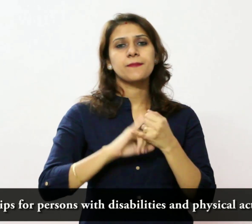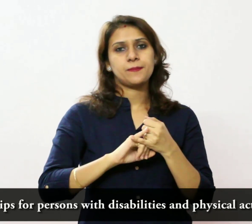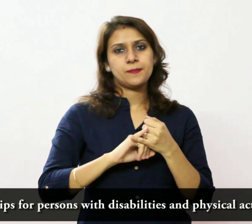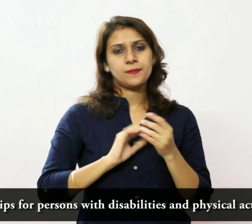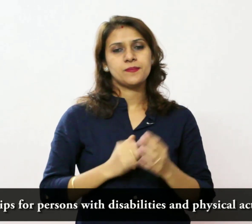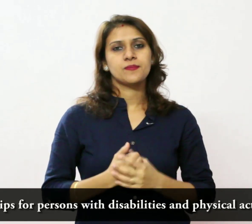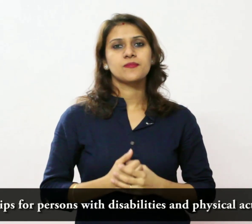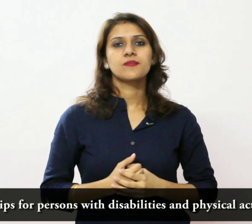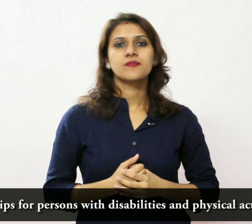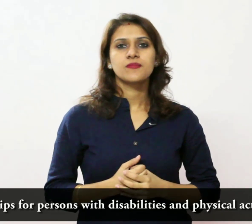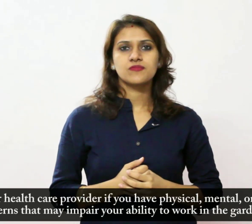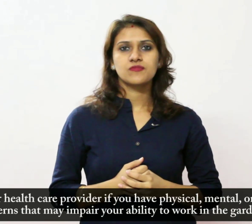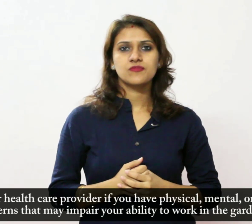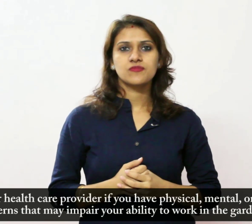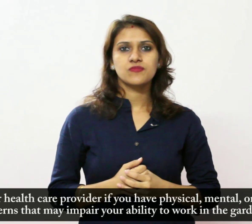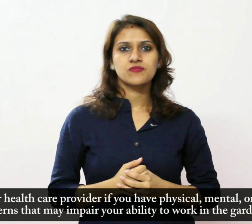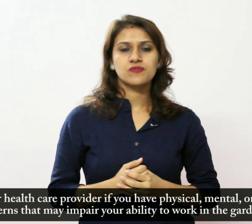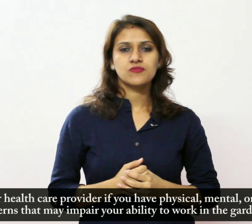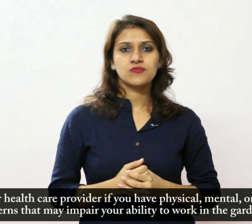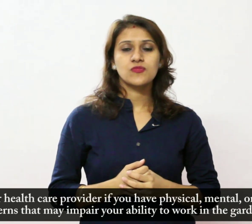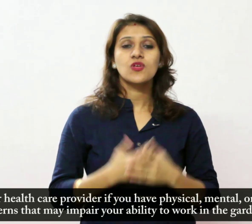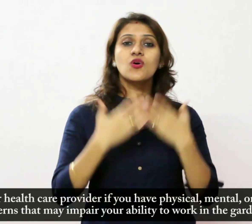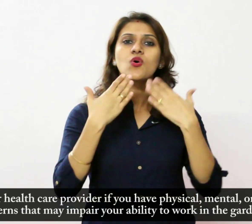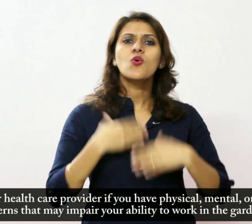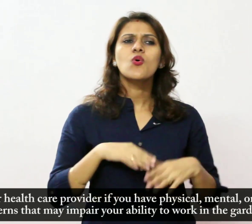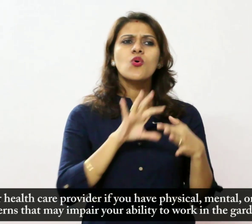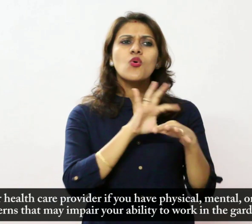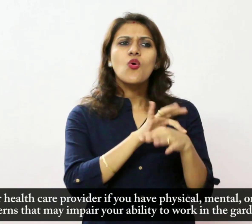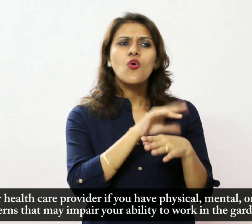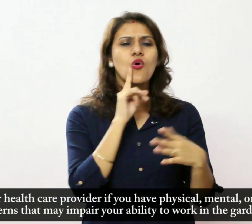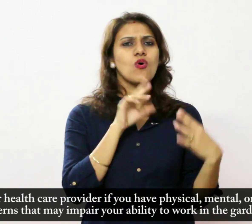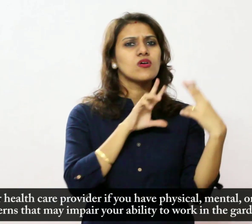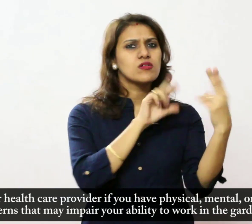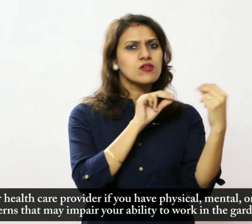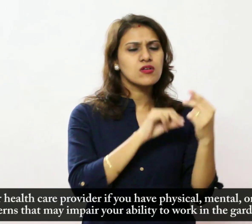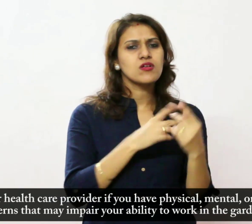देखभाल प्रदाता से बात करें 66